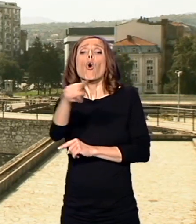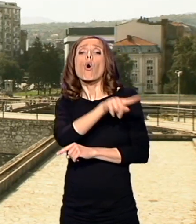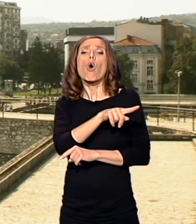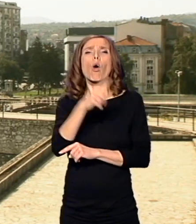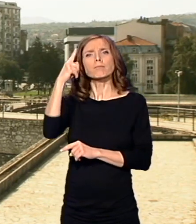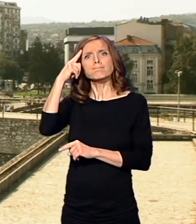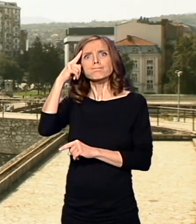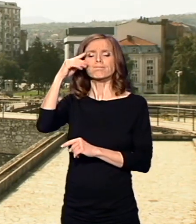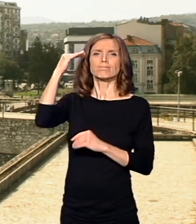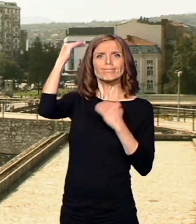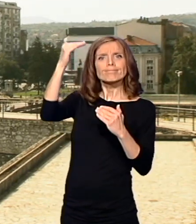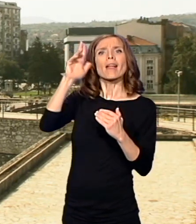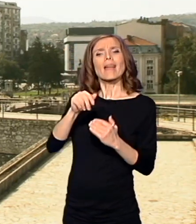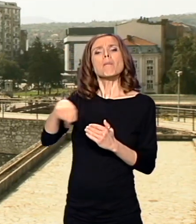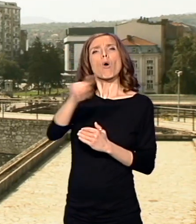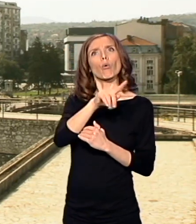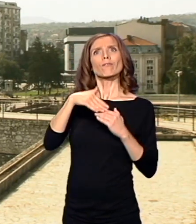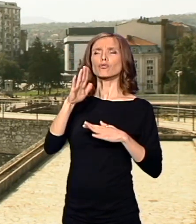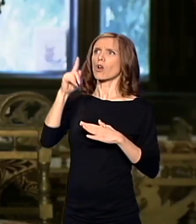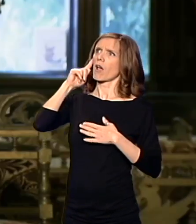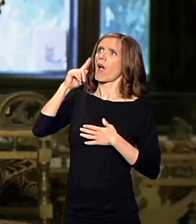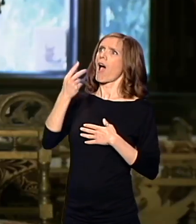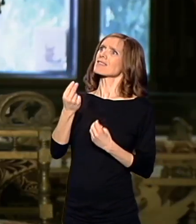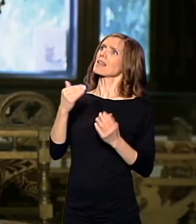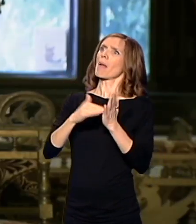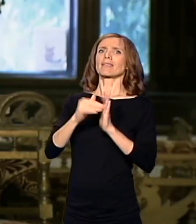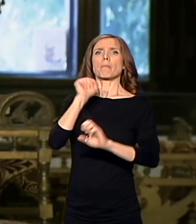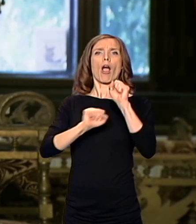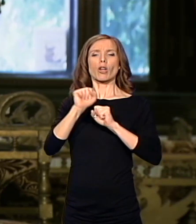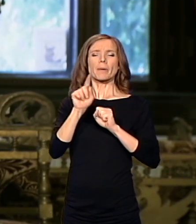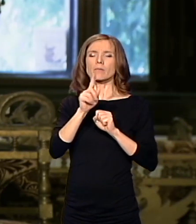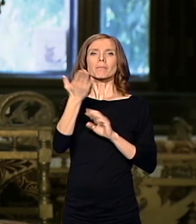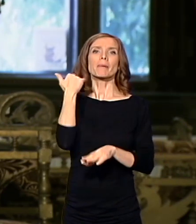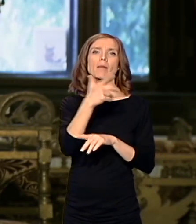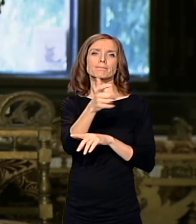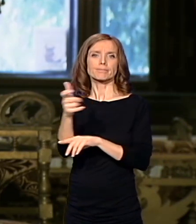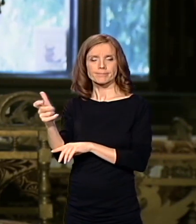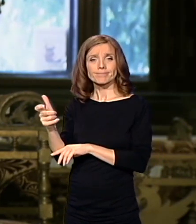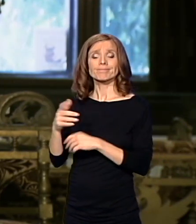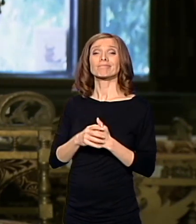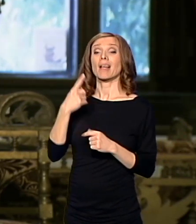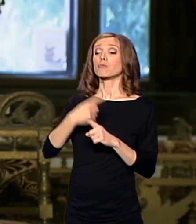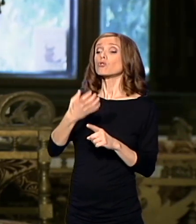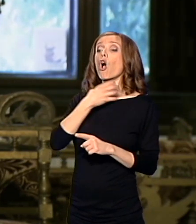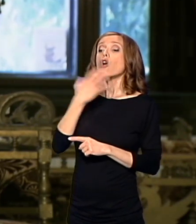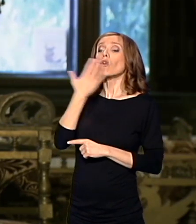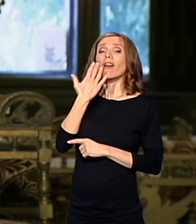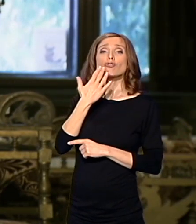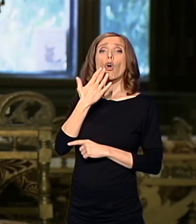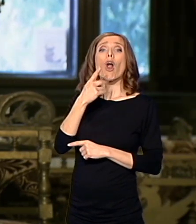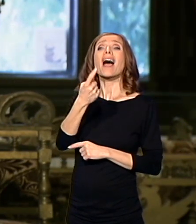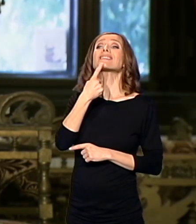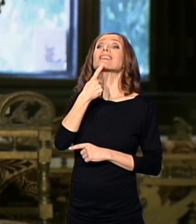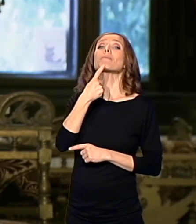budu nosioci te nacionalne svesti u Srbama. U osnovnim školama stupio na snagu bugarski jezik,